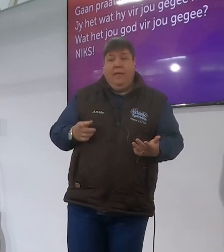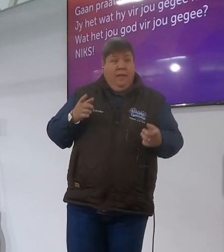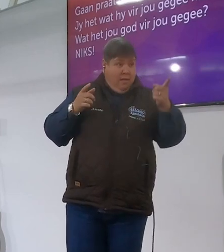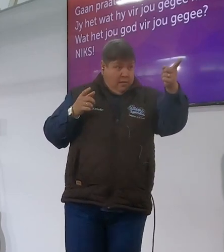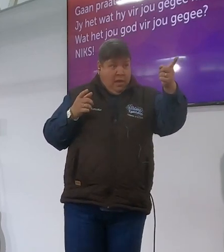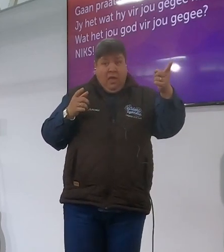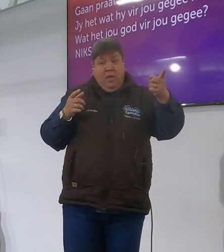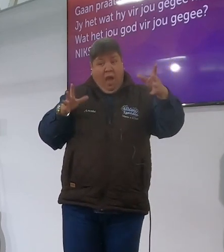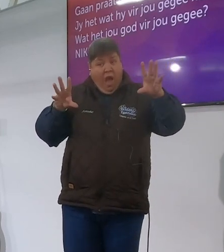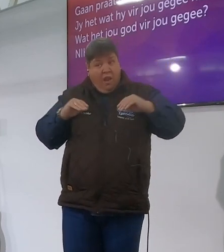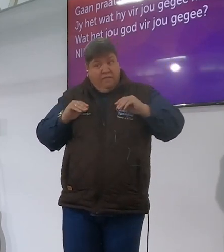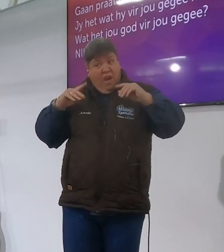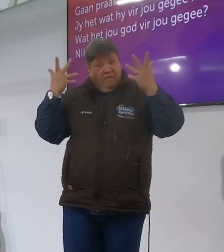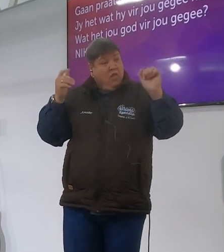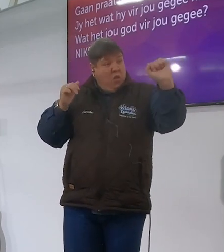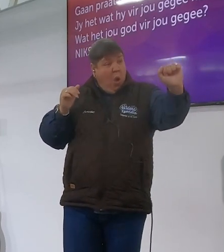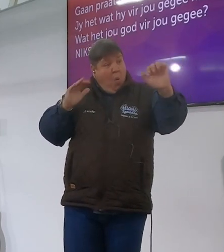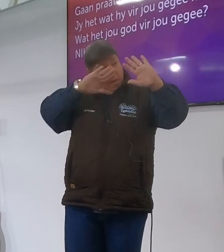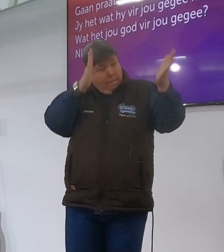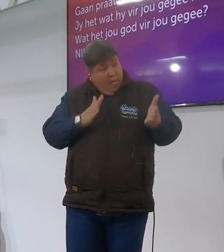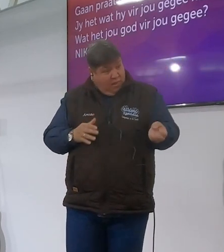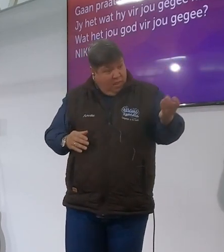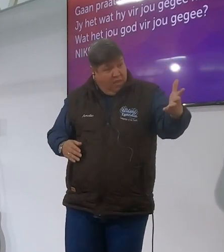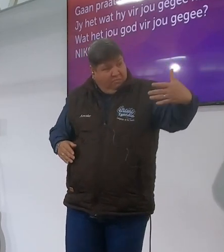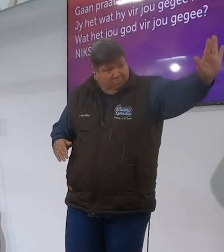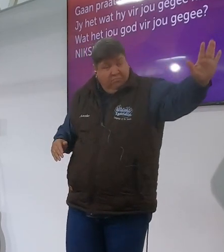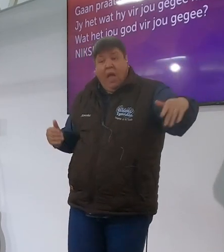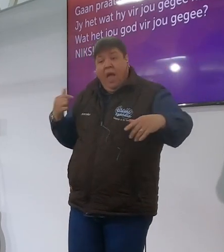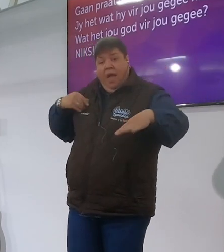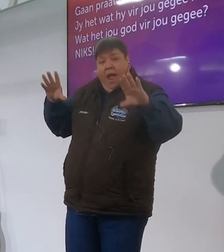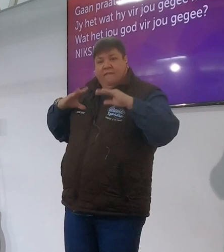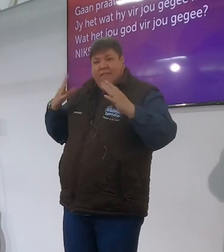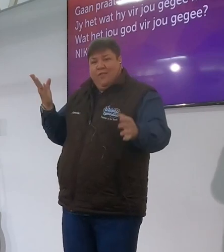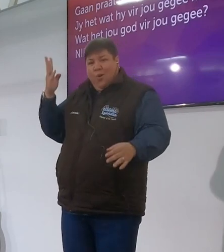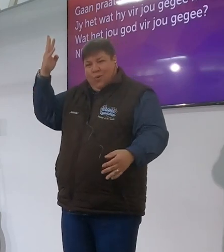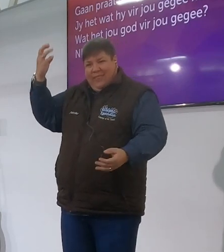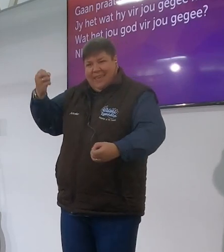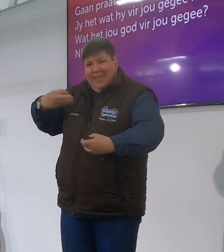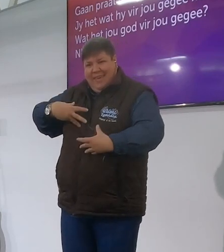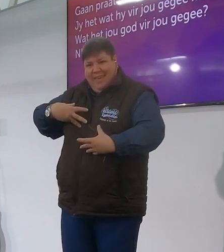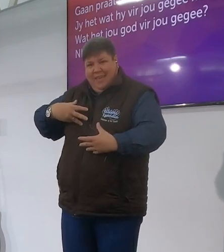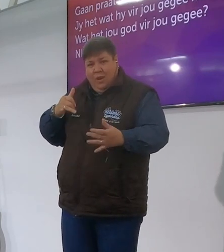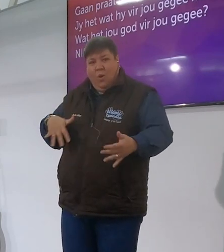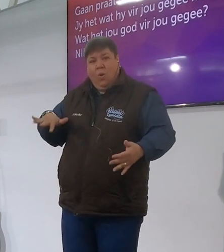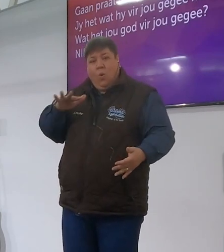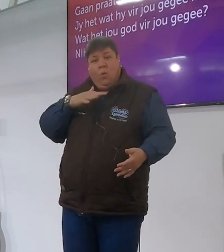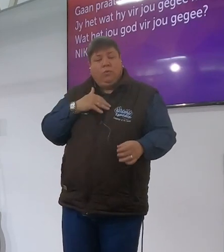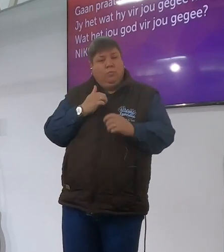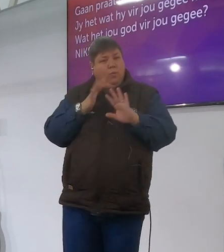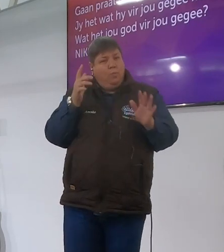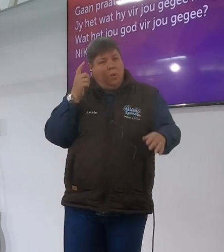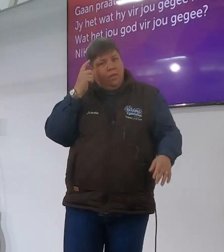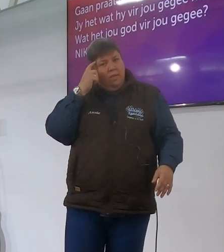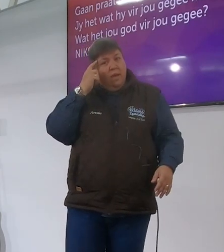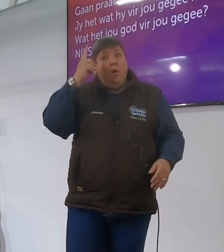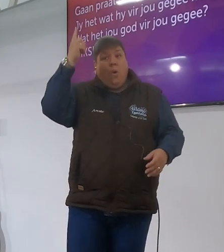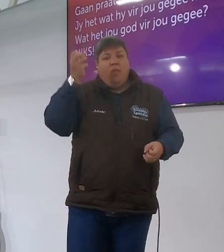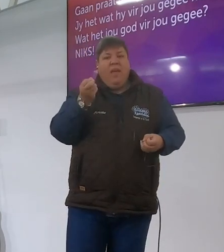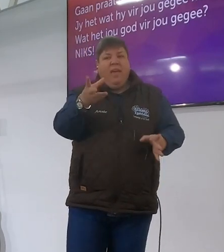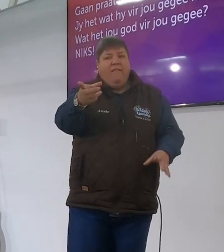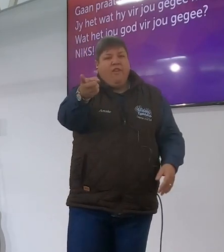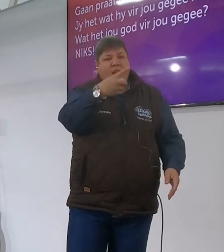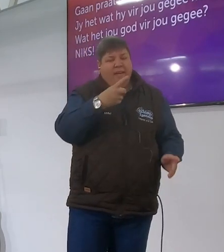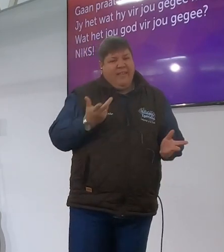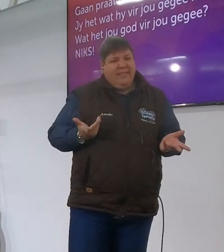God vir jou gegeer en ons het wat ons God vir ons gegeer en nou vir oomlik met ek en jy diep as en maal wat het jou God vir jou